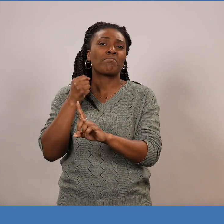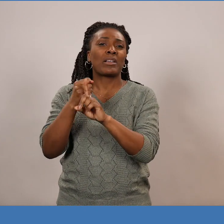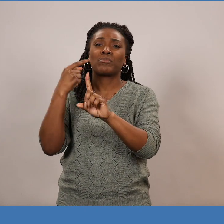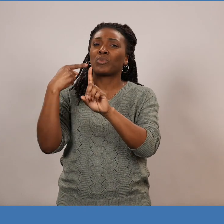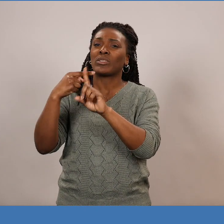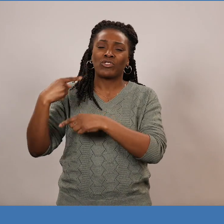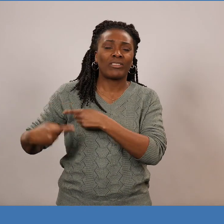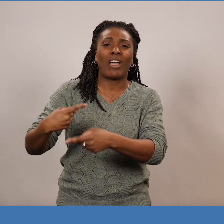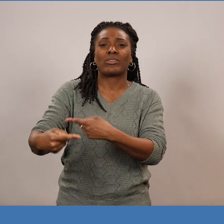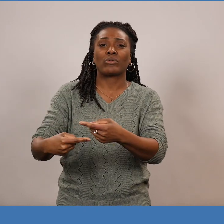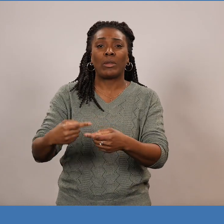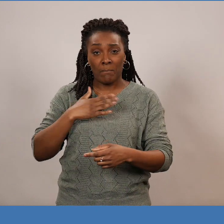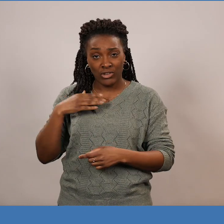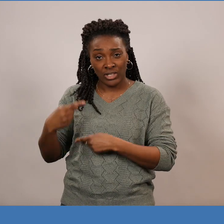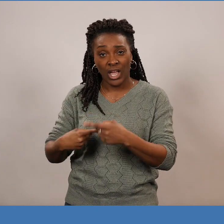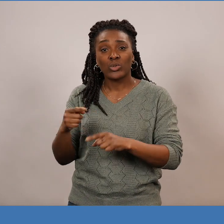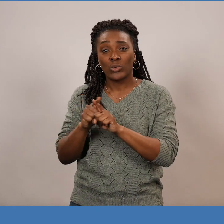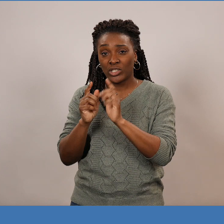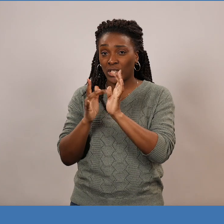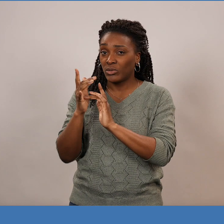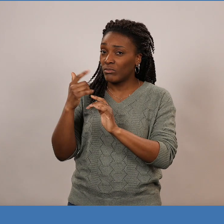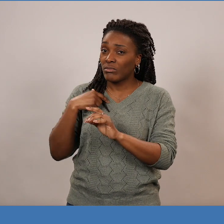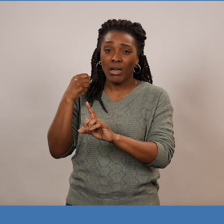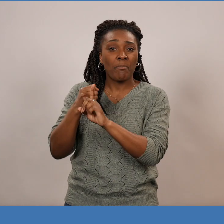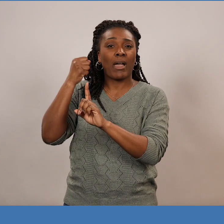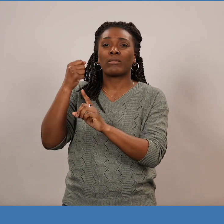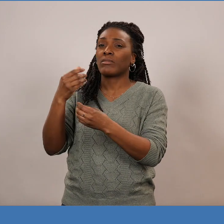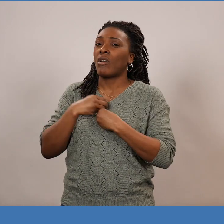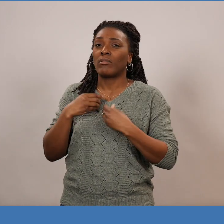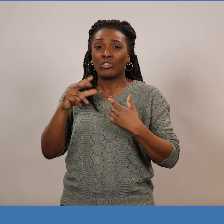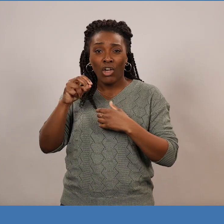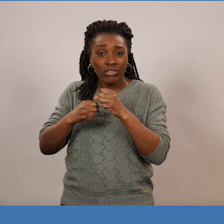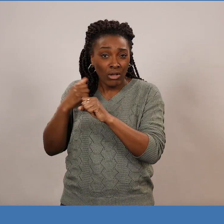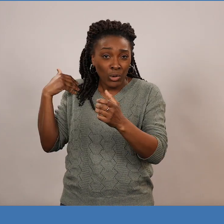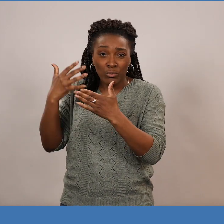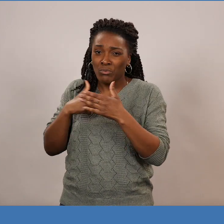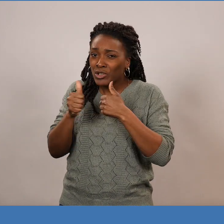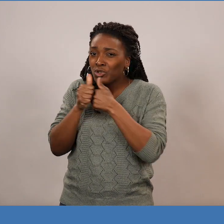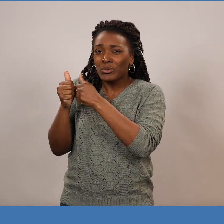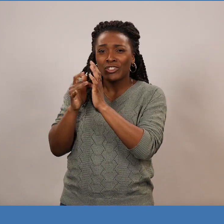Tu sais, Jésus a tellement marqué ma génération que je l'ai suivi depuis 30 ans.